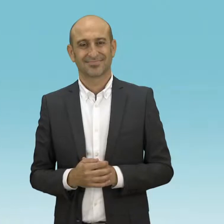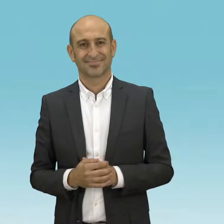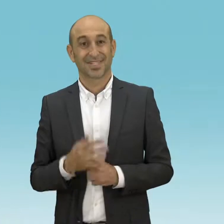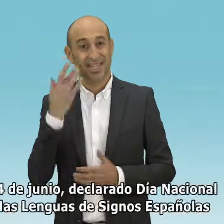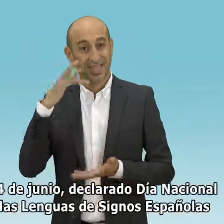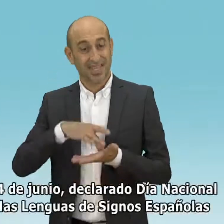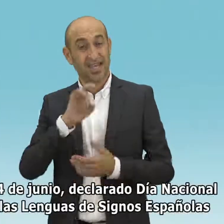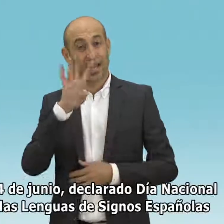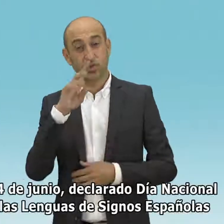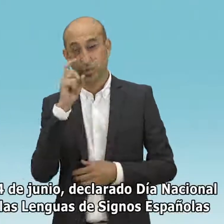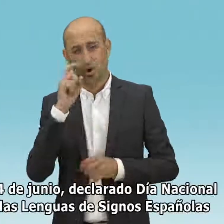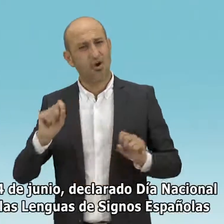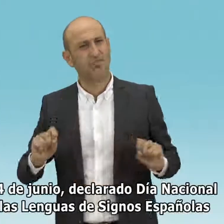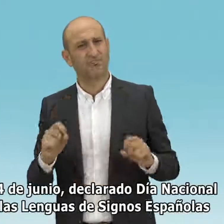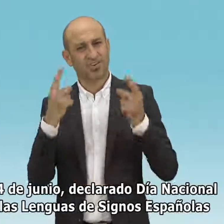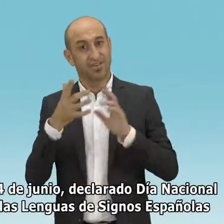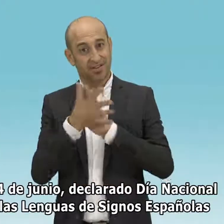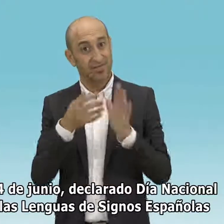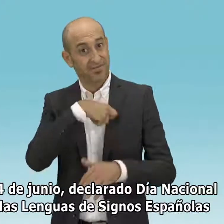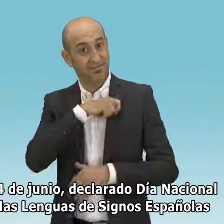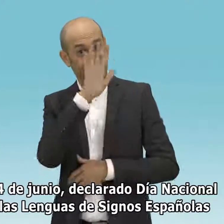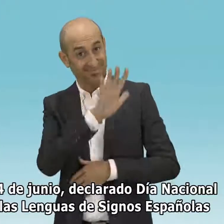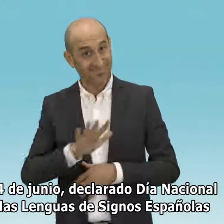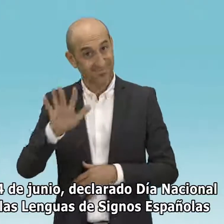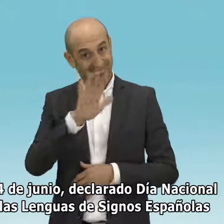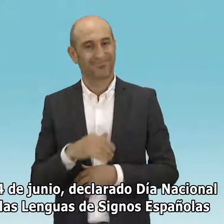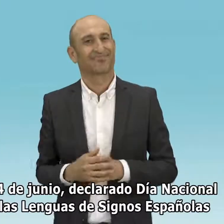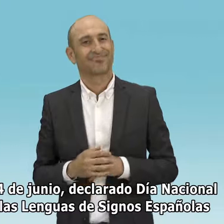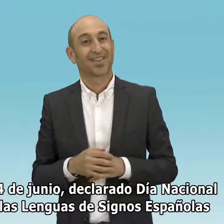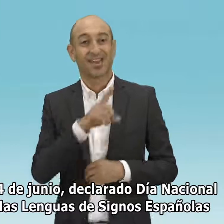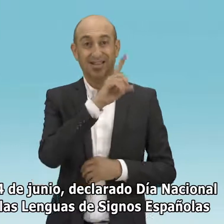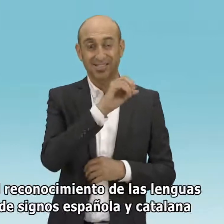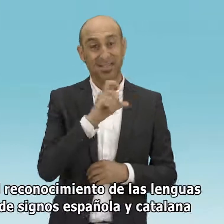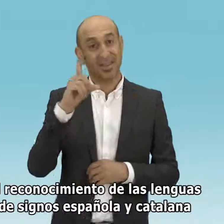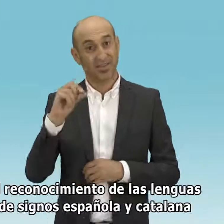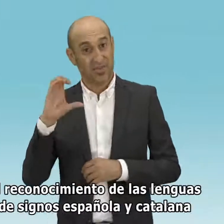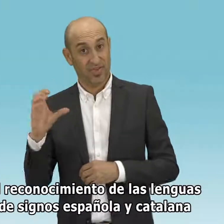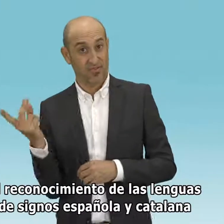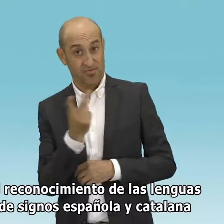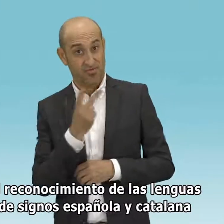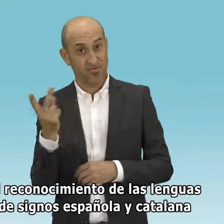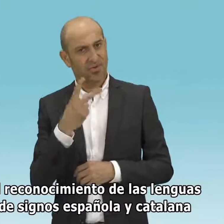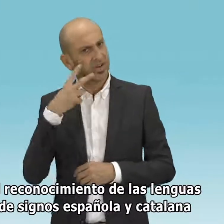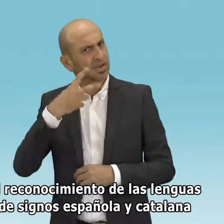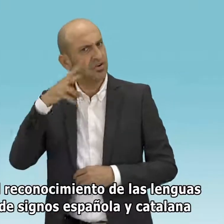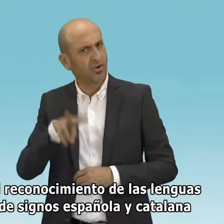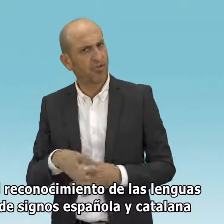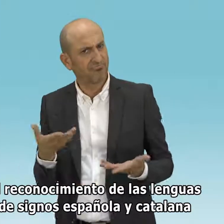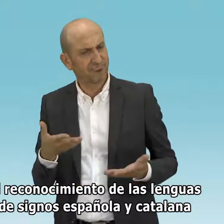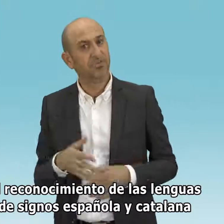El 14 de junio, declarado Día Nacional de las Lenguas de Signos Españolas. El reconocimiento de las lenguas de signos española